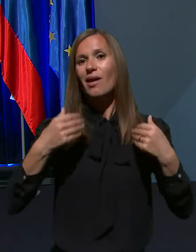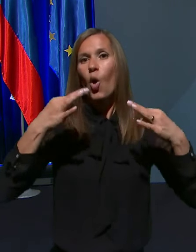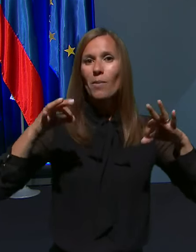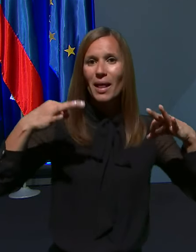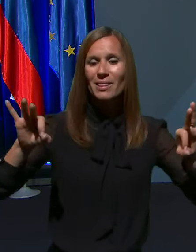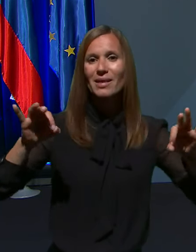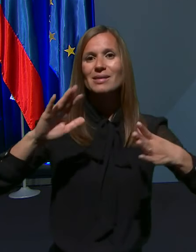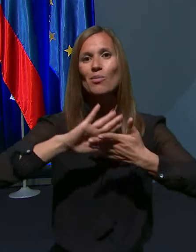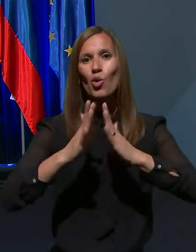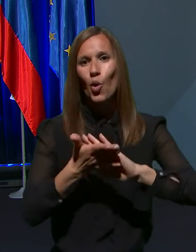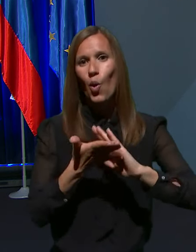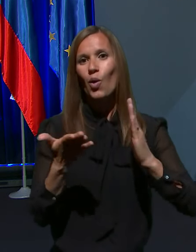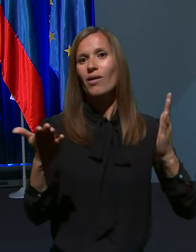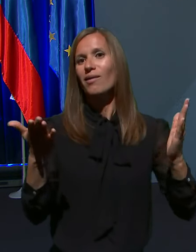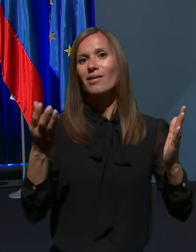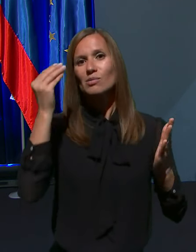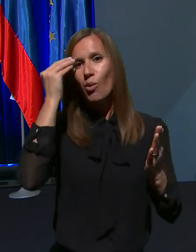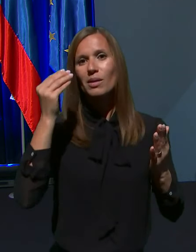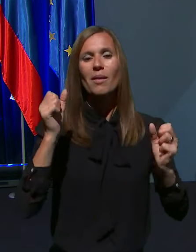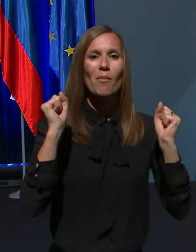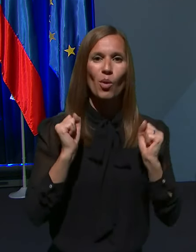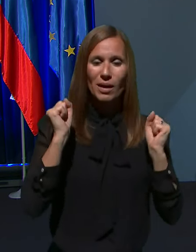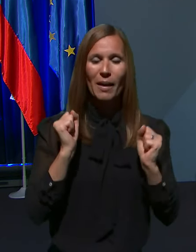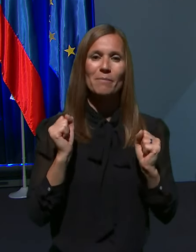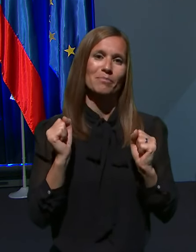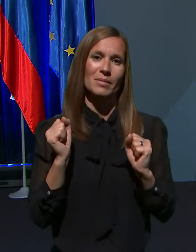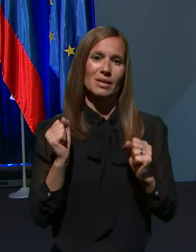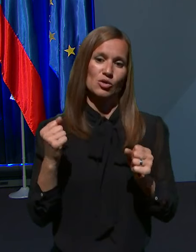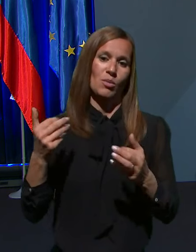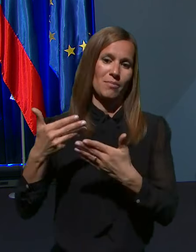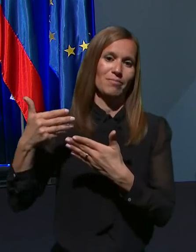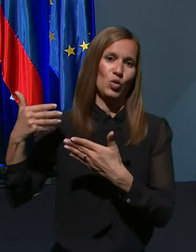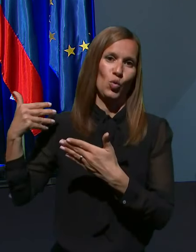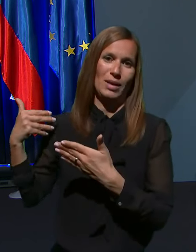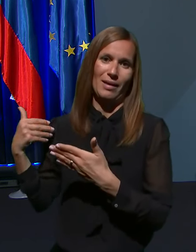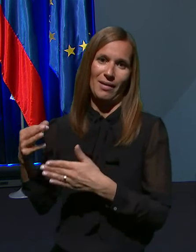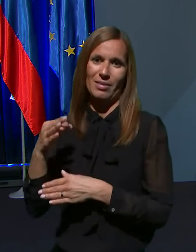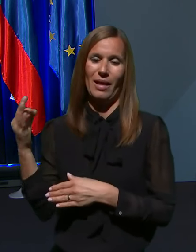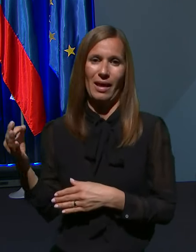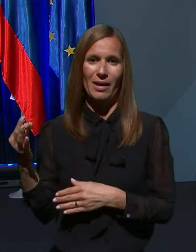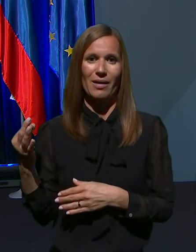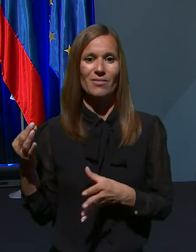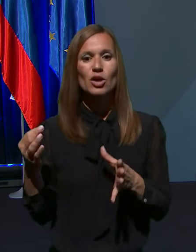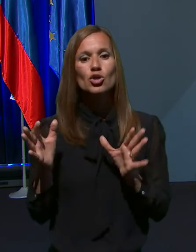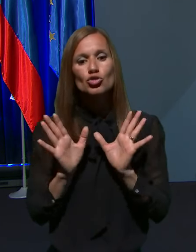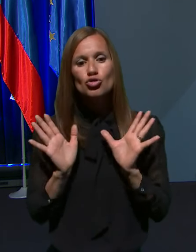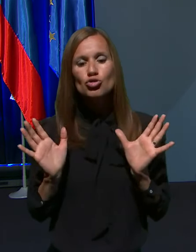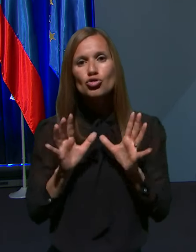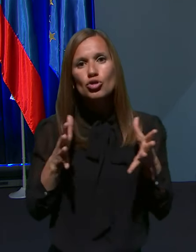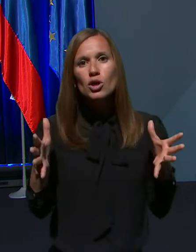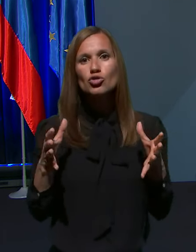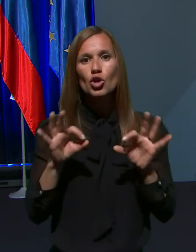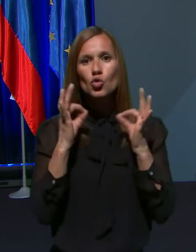spominov na pogrebe, ki so bili v minulih dneh ter ostalih dogodkov v širši družinski in krajevni